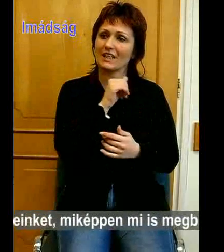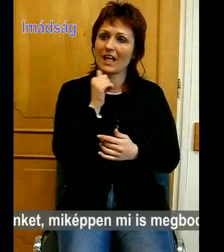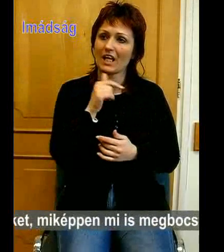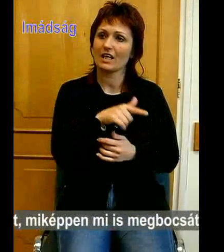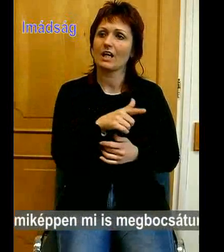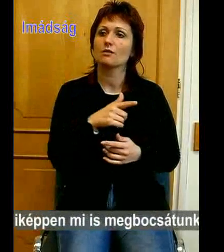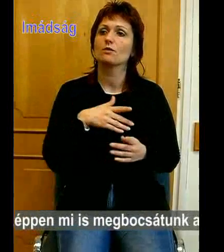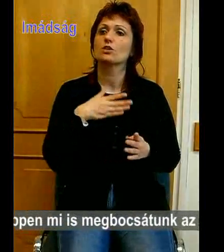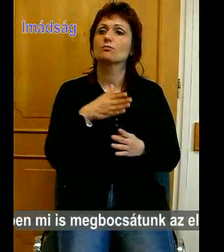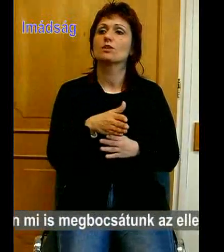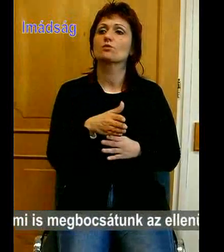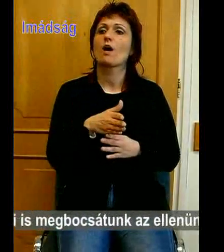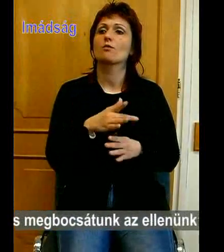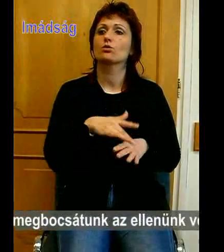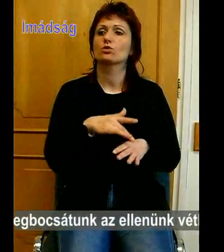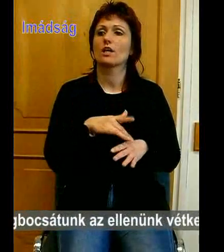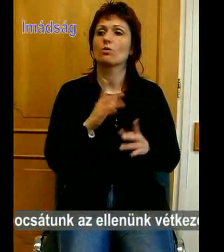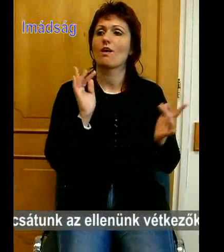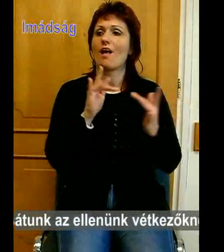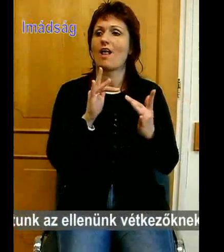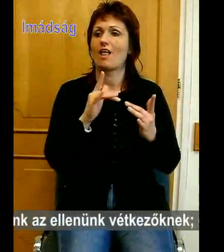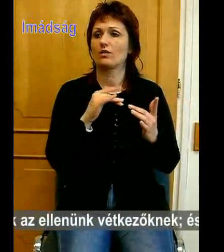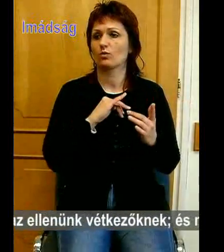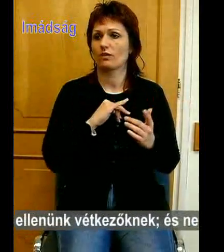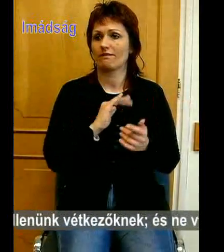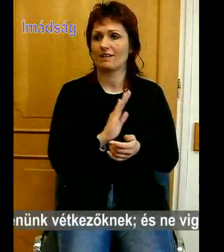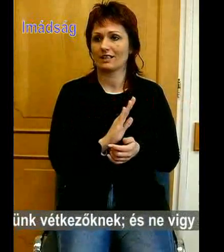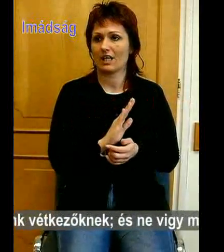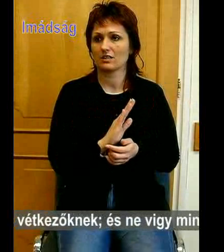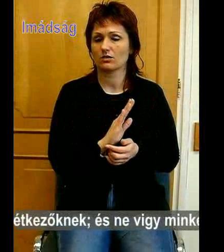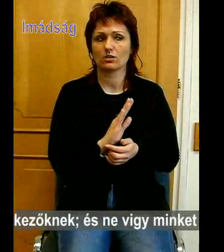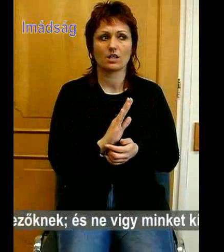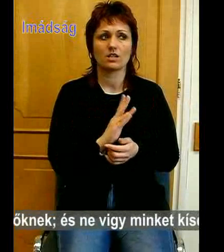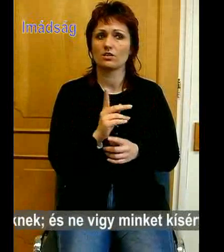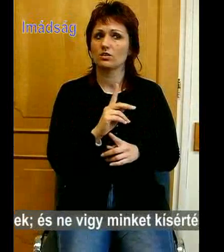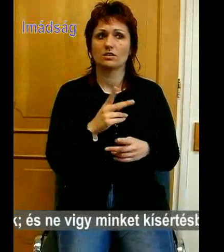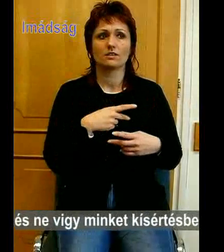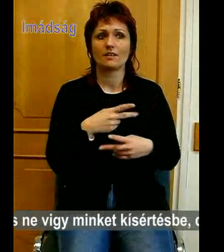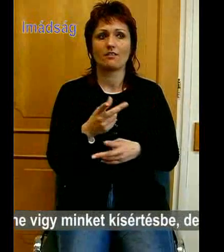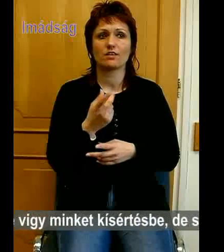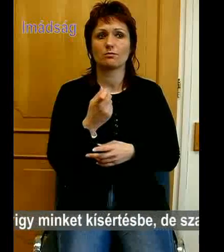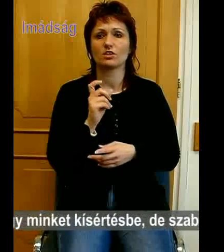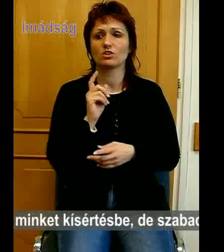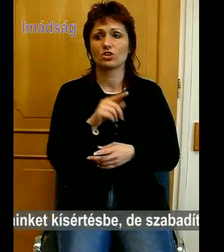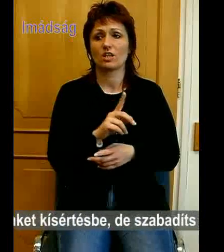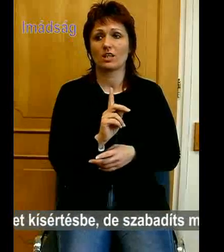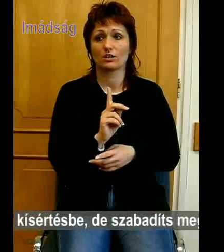míg éppen mi is megbocsáltunk az ellenünk védkeződve. És ne vinj minket kísértősbe, de